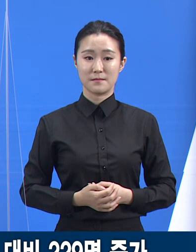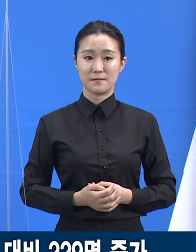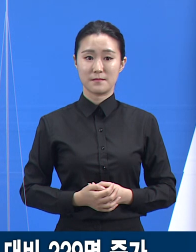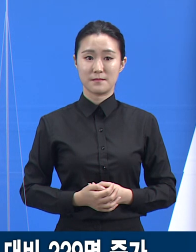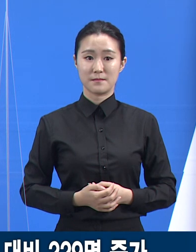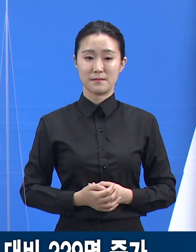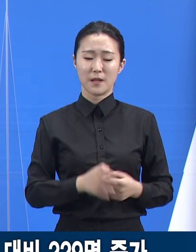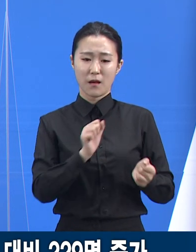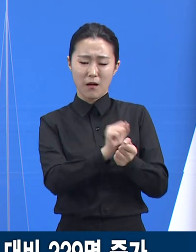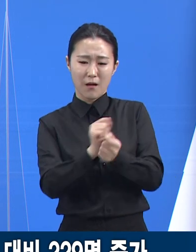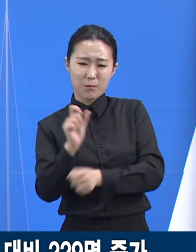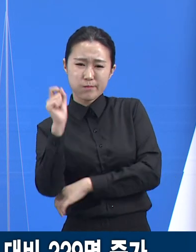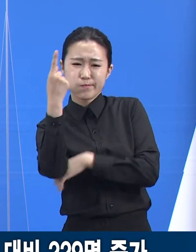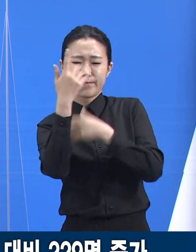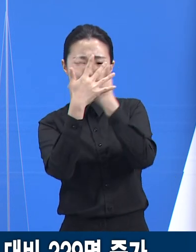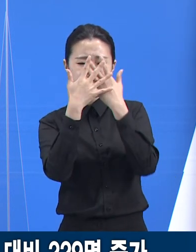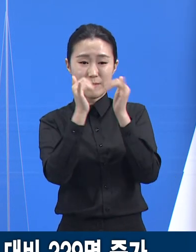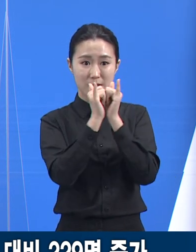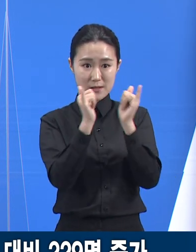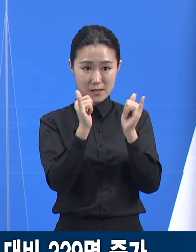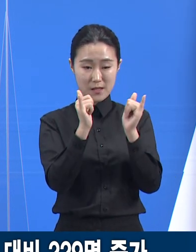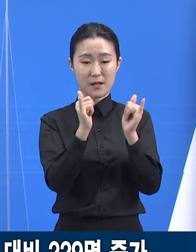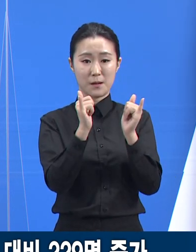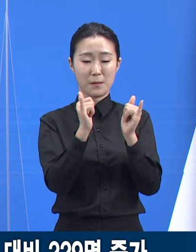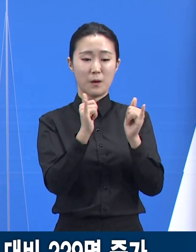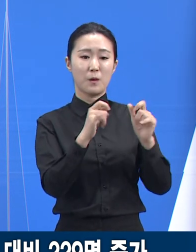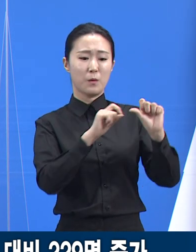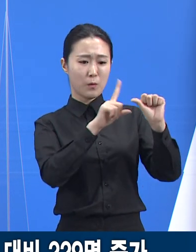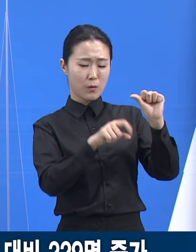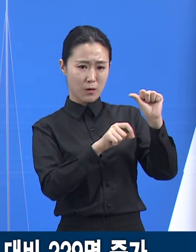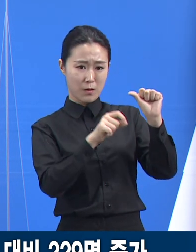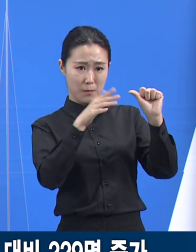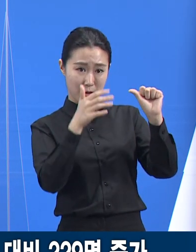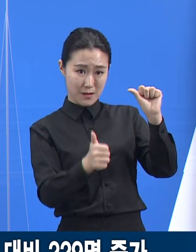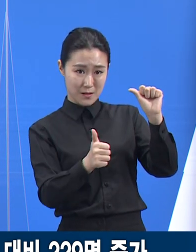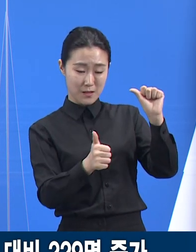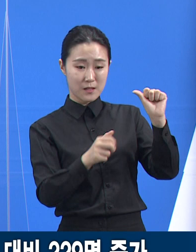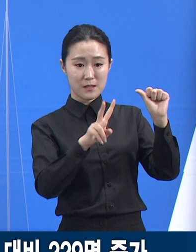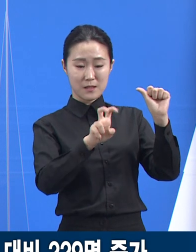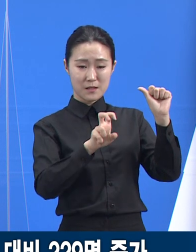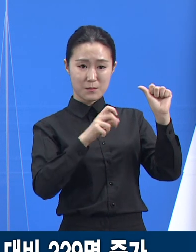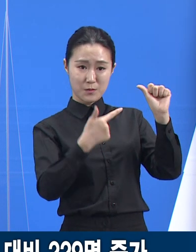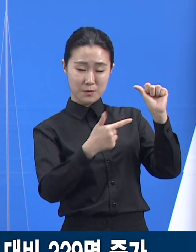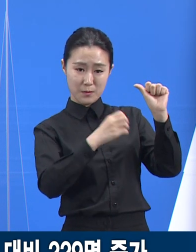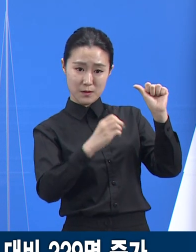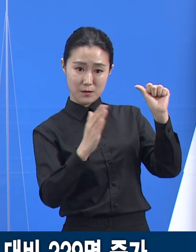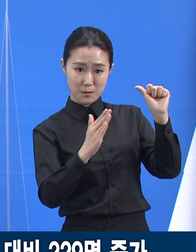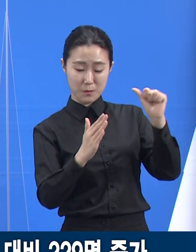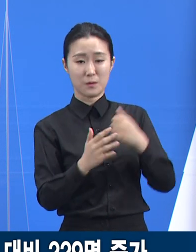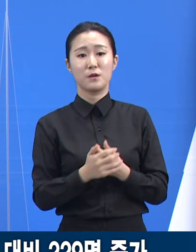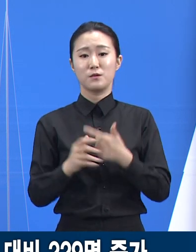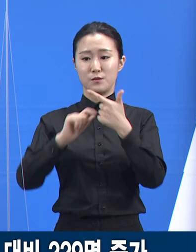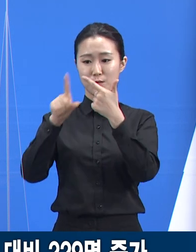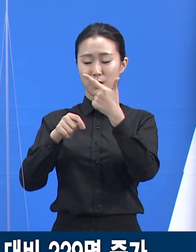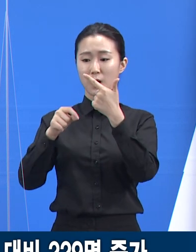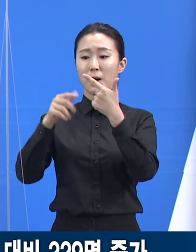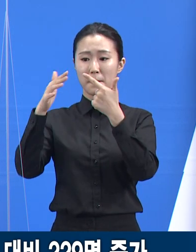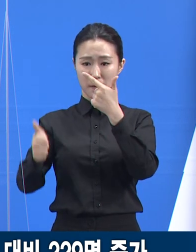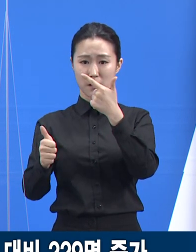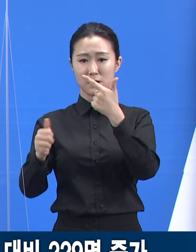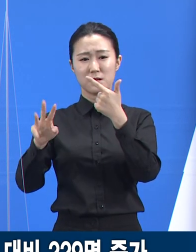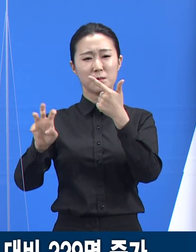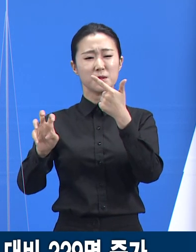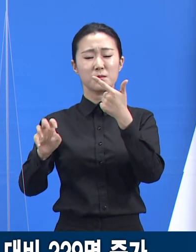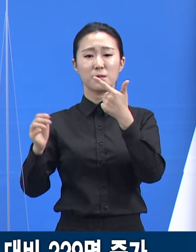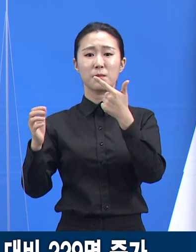감염 경로를 알 수 없는 확진자 비중이 5월 말 29.2%에서 6월 말 36.2%까지 크게 증가했습니다. 언제